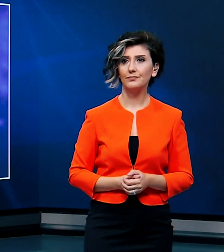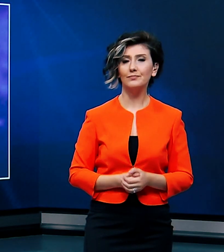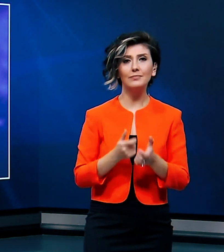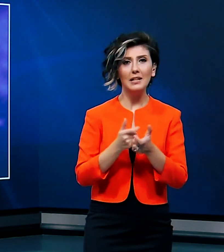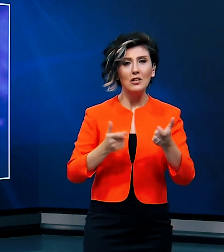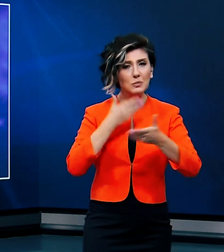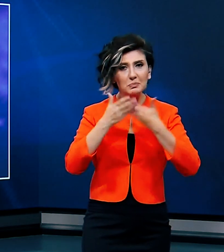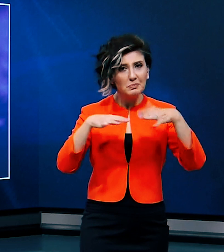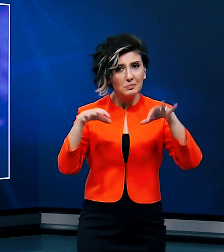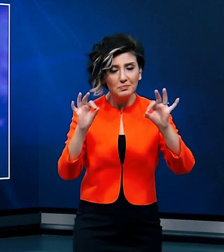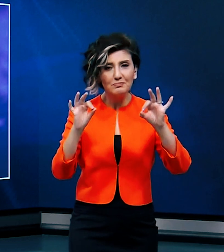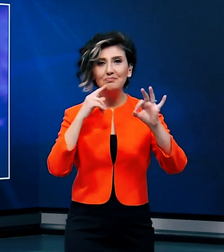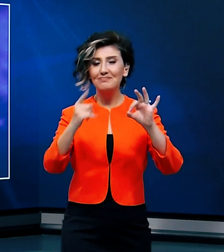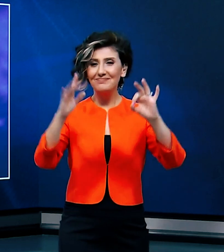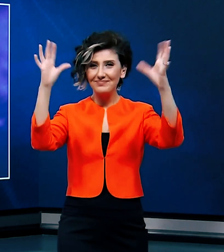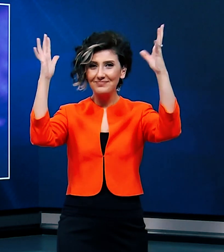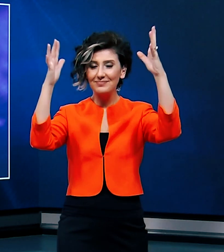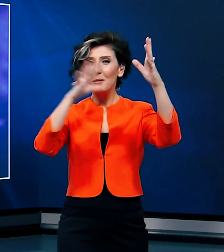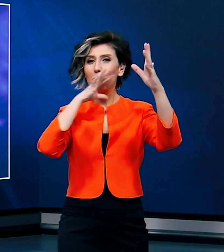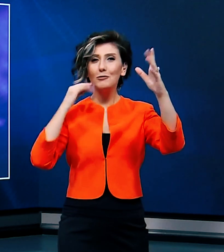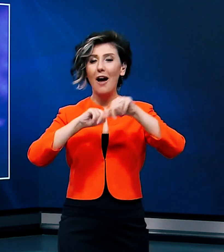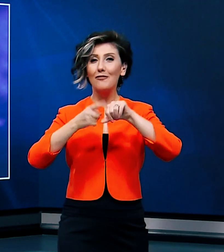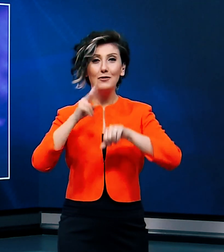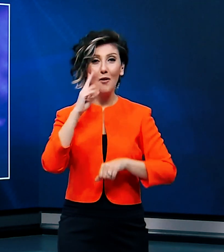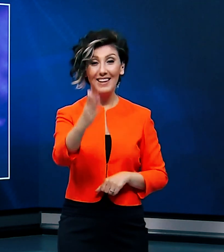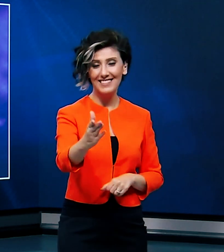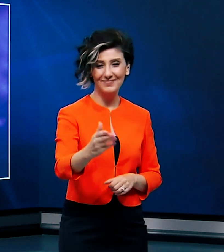Gelişmeleri aktardık. Hoşçakalın. Mutlu hafta sonları.